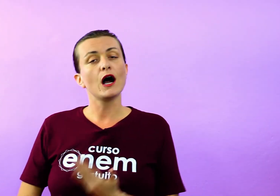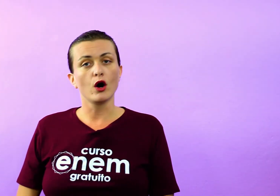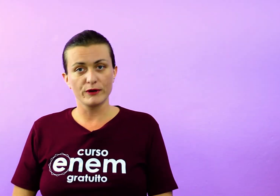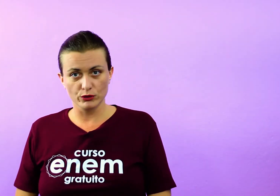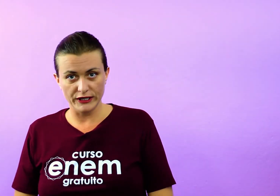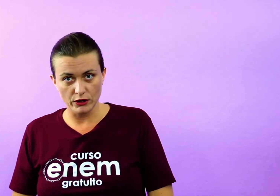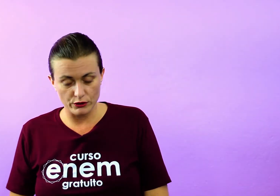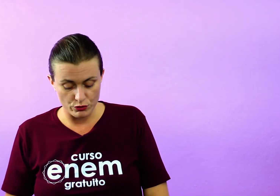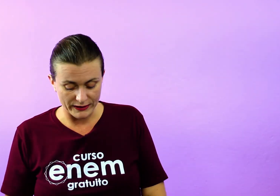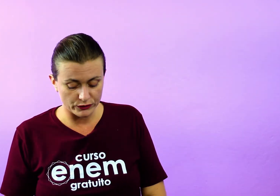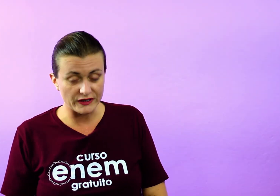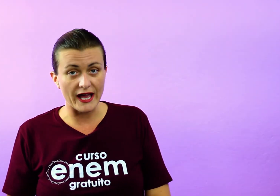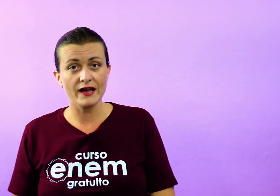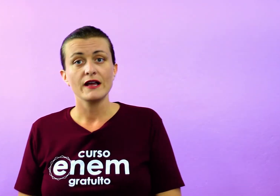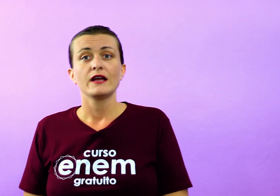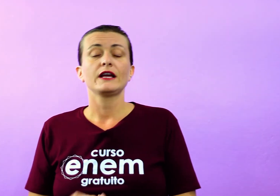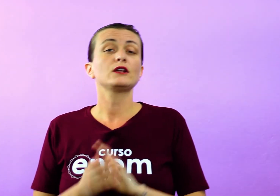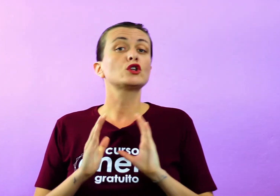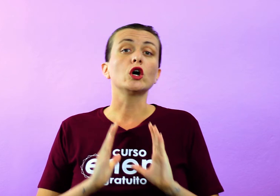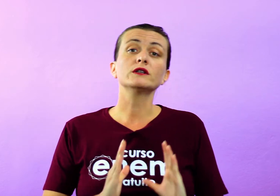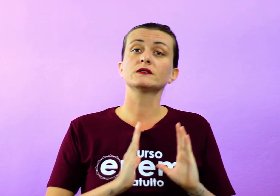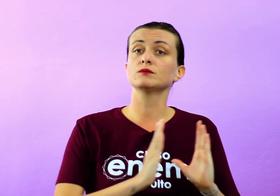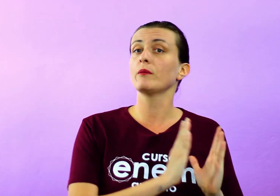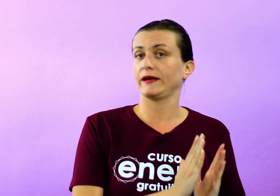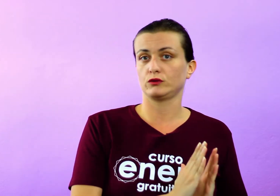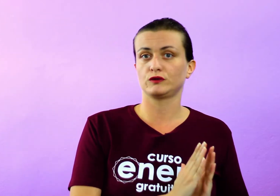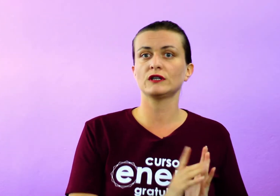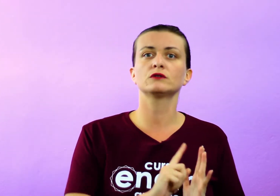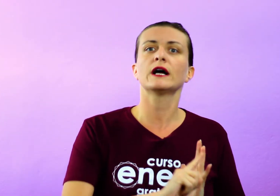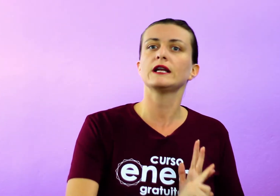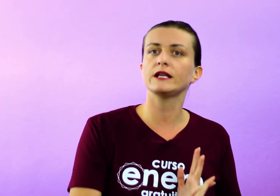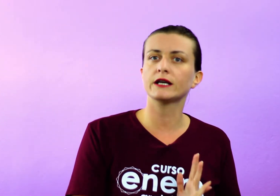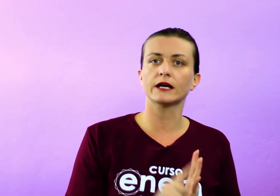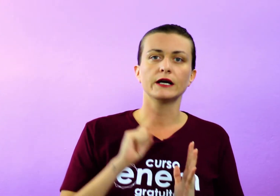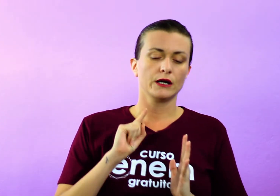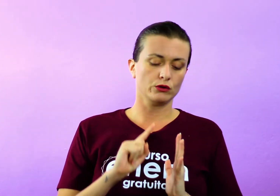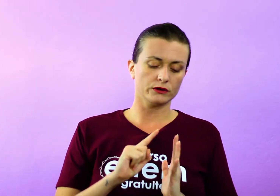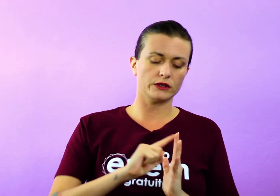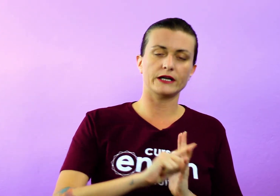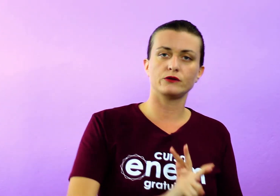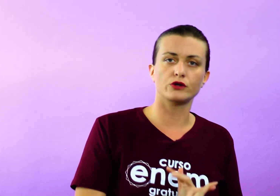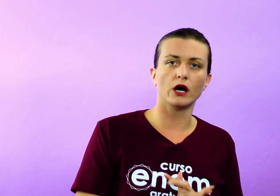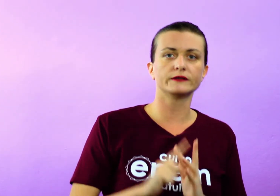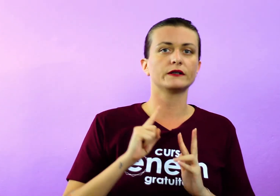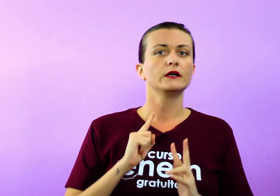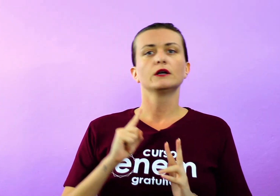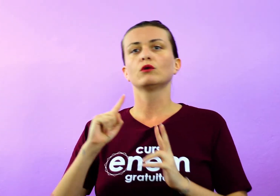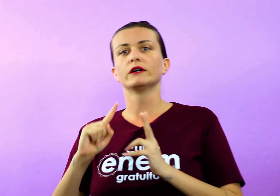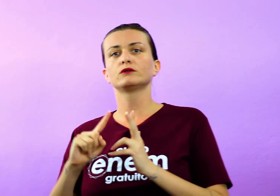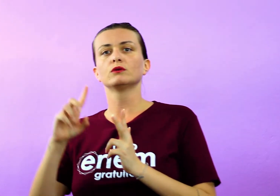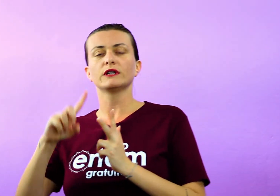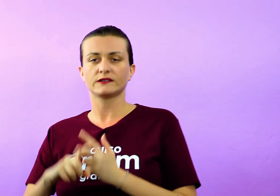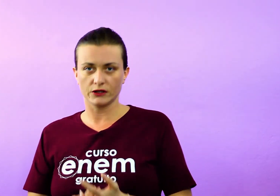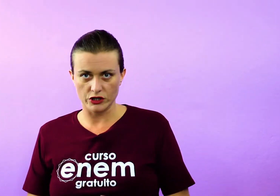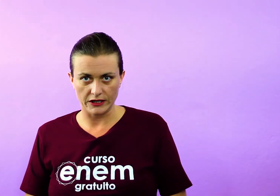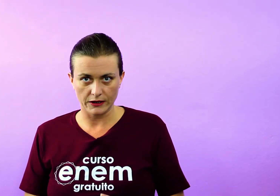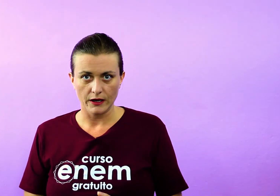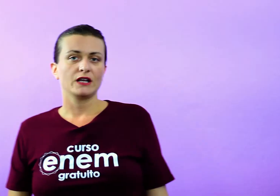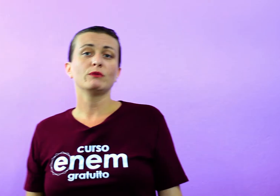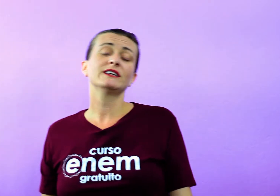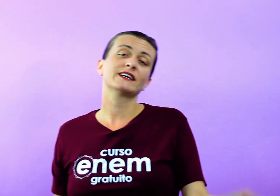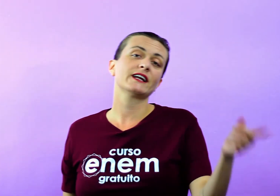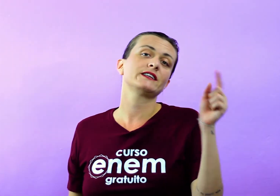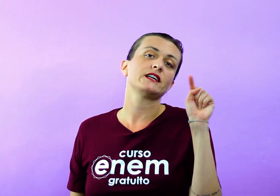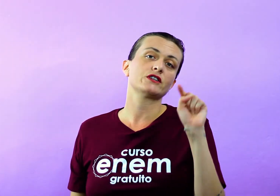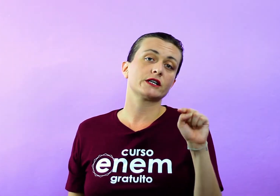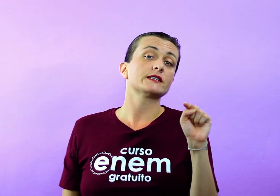na obra do Gregório de Matos Guerra em todos os momentos. Tanto na lírica, quanto na religiosa, quanto na satírica.